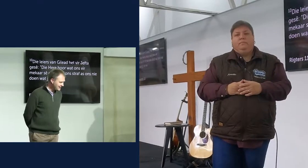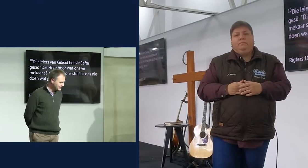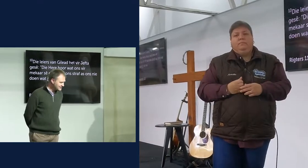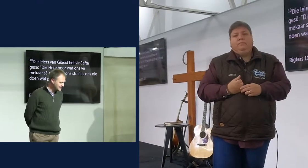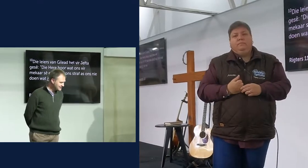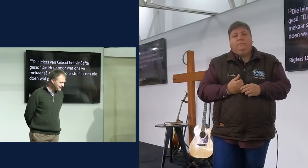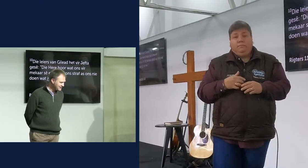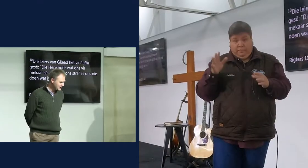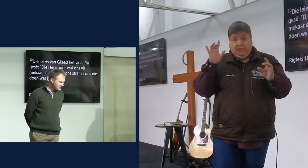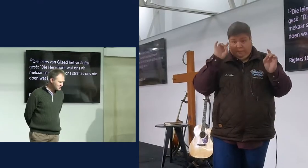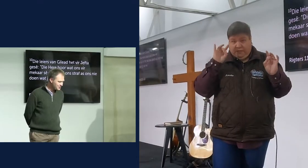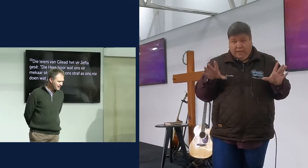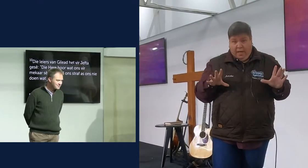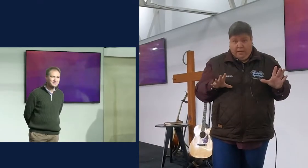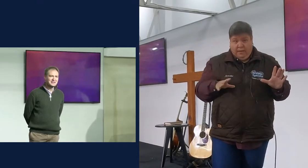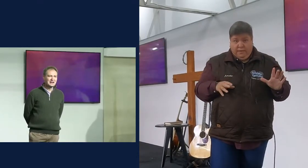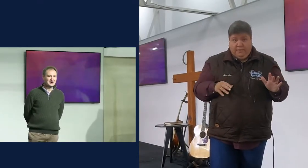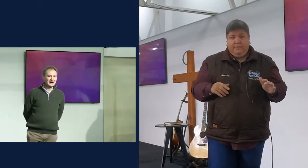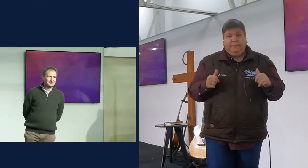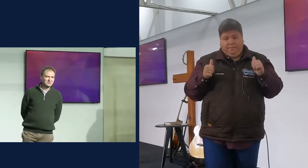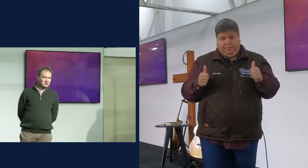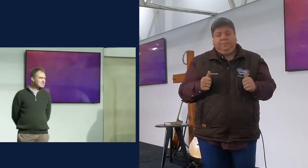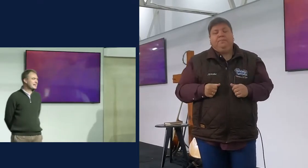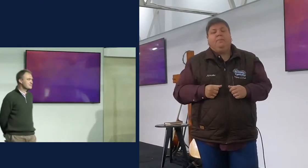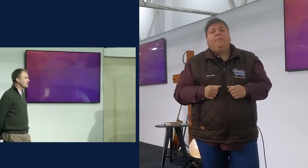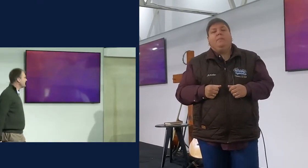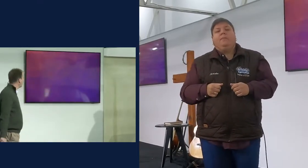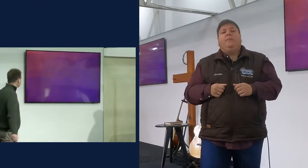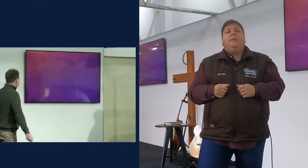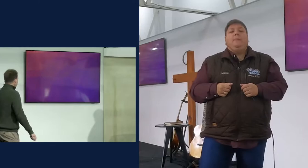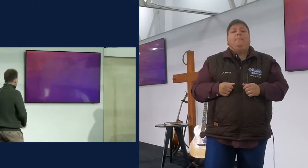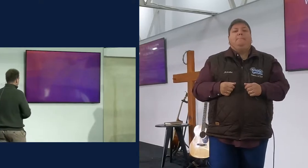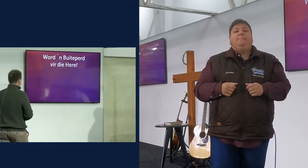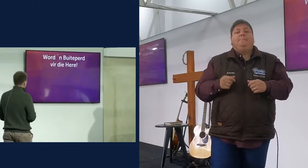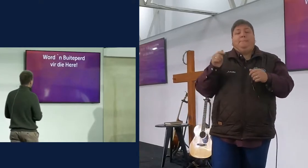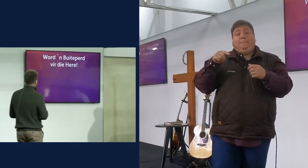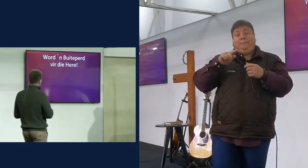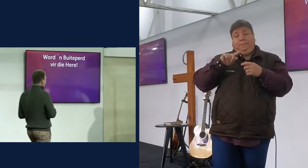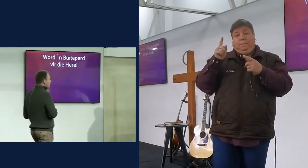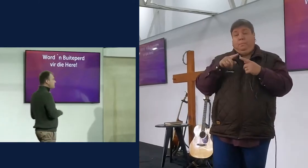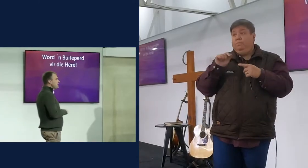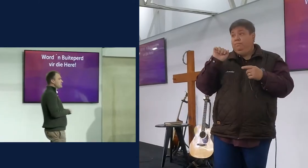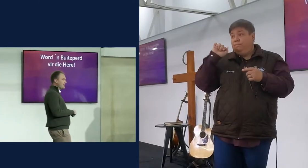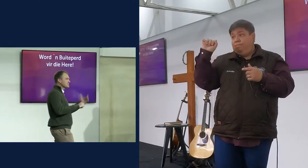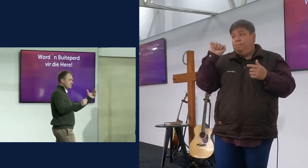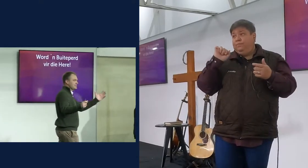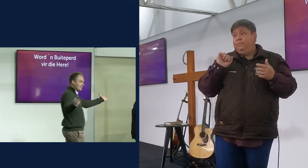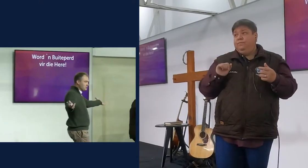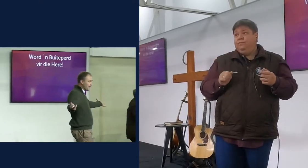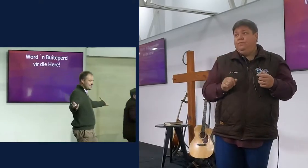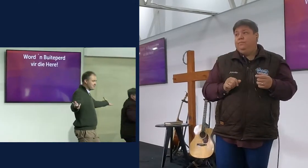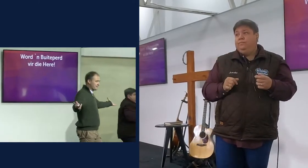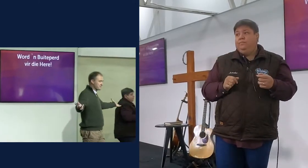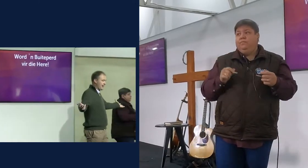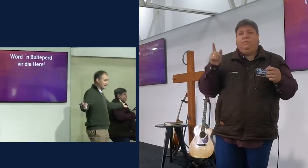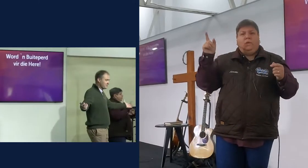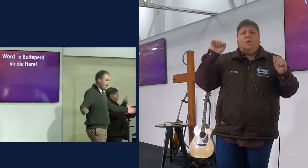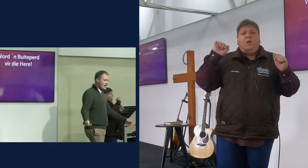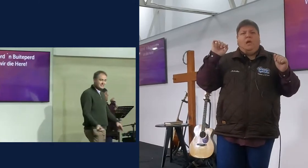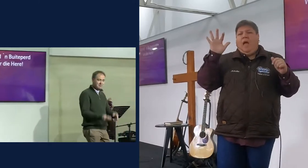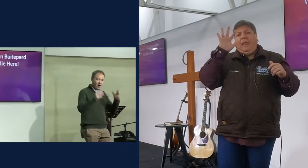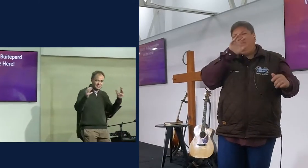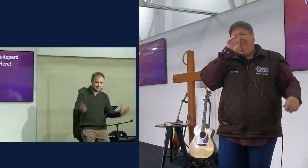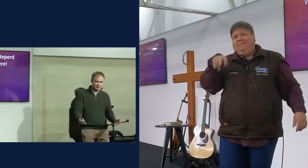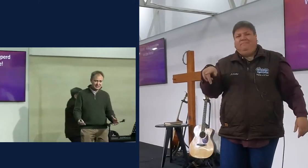uitgewerkt het, as julle tevreden met die story, alright, kom ons kijk een bykie na Jefta's story, so, Jefta is, julle kan hoor as die buitenpaar,